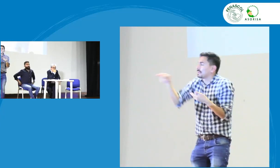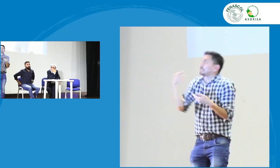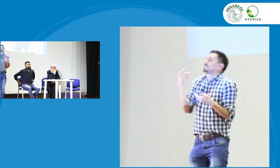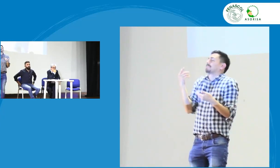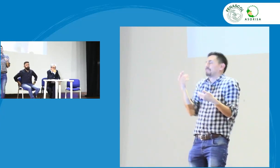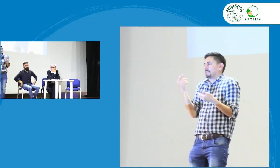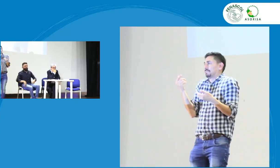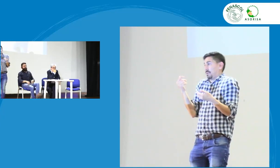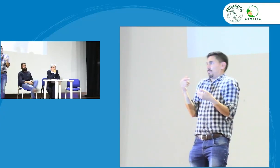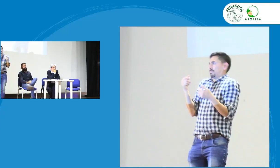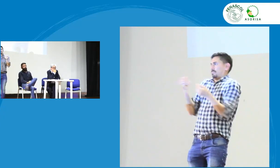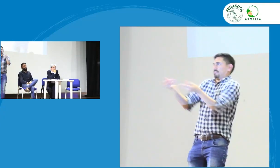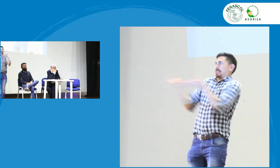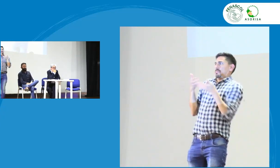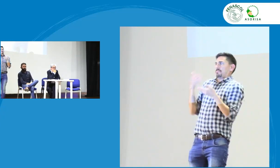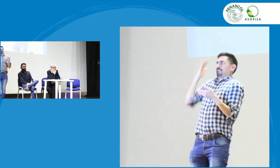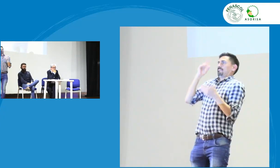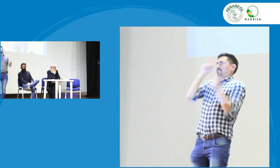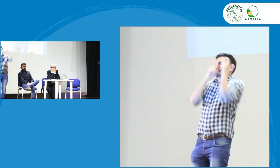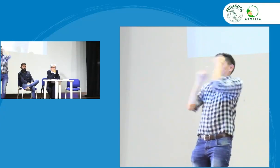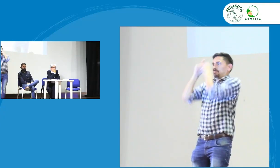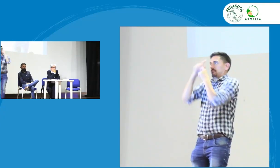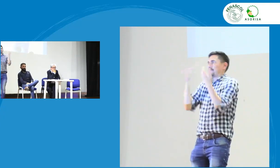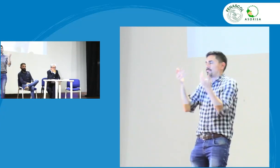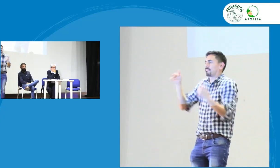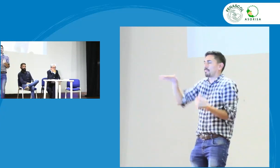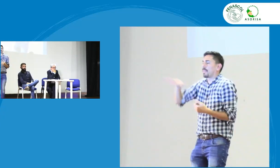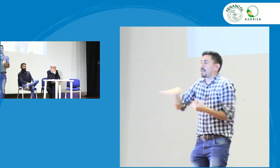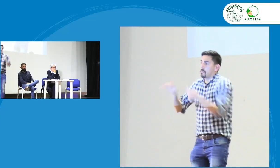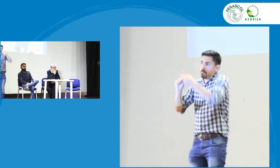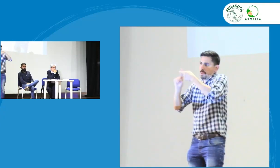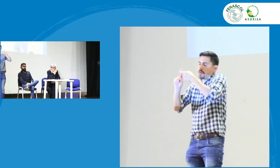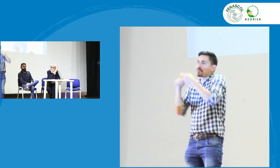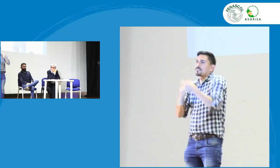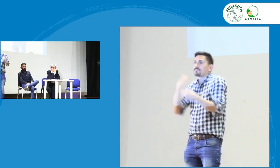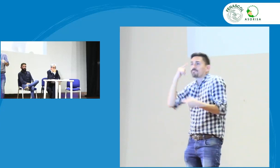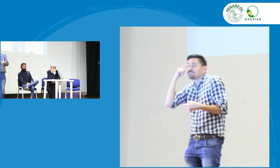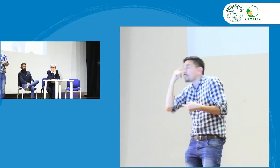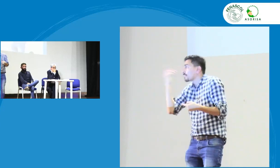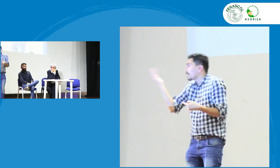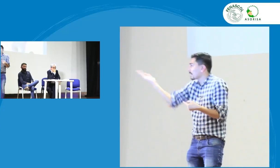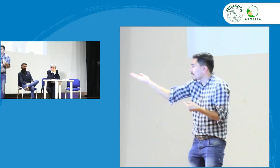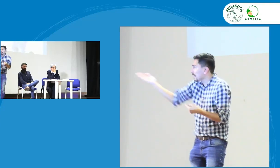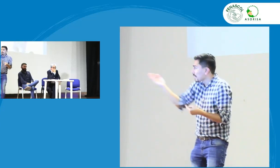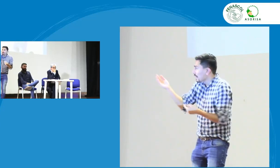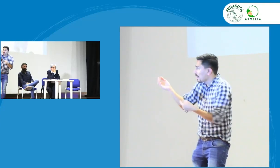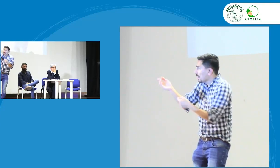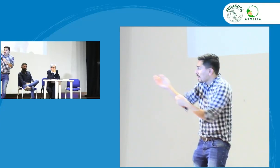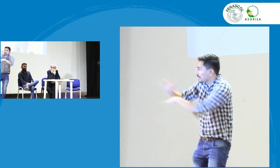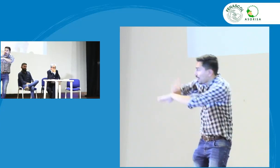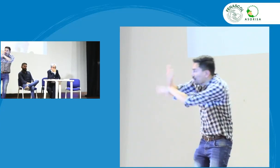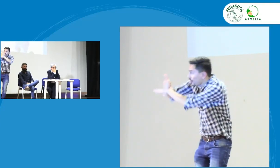ahora pues tú nos expresas toda esa reflexión que haces de la situación que estás viviendo